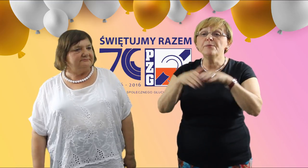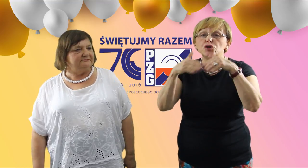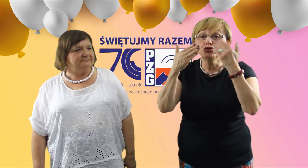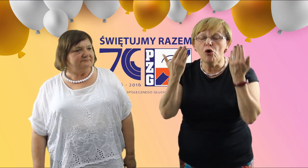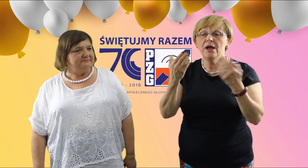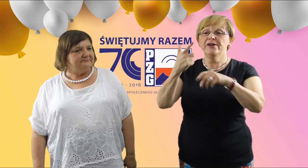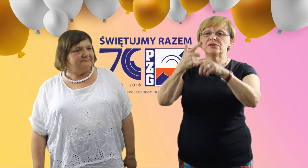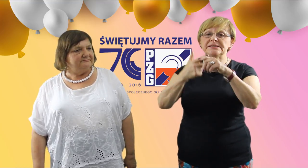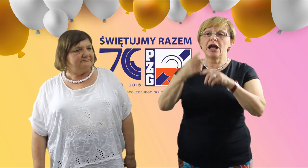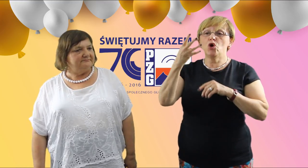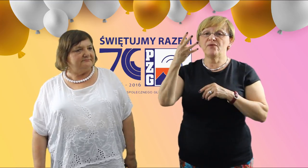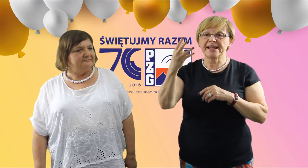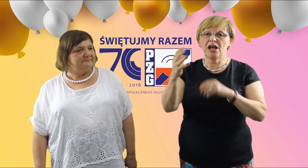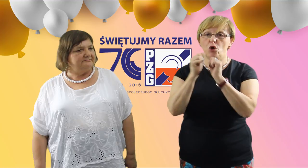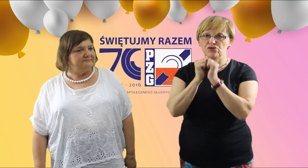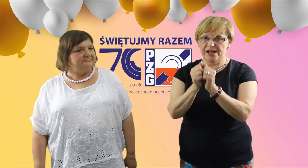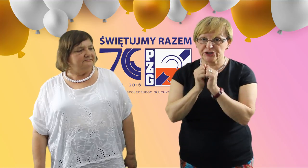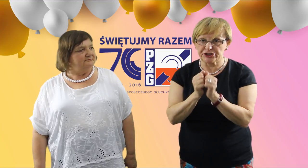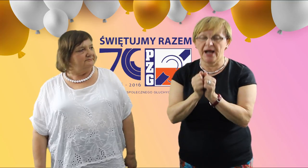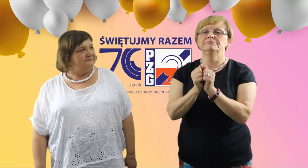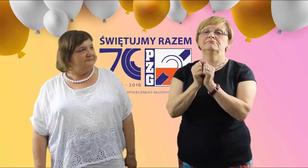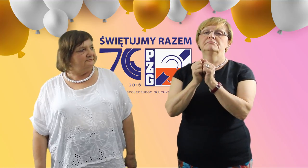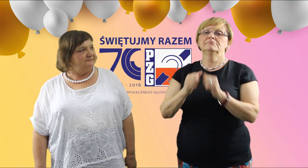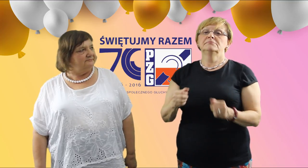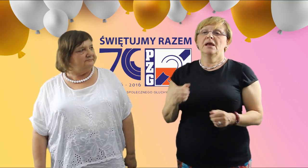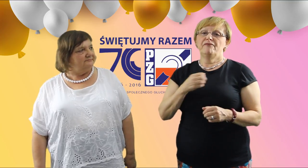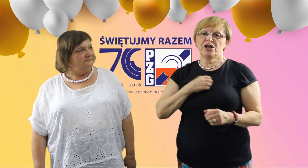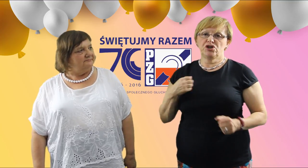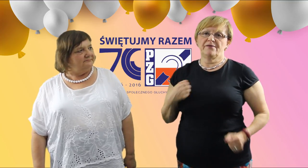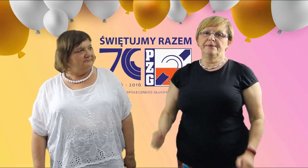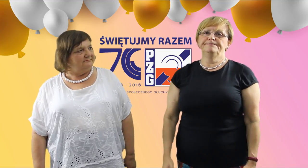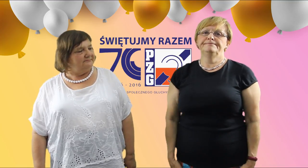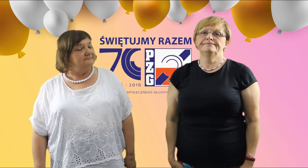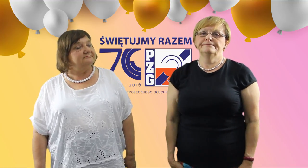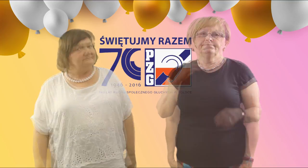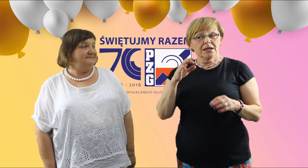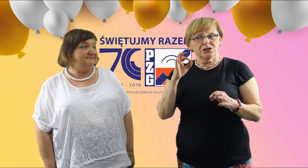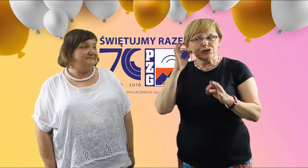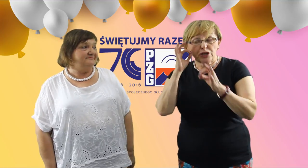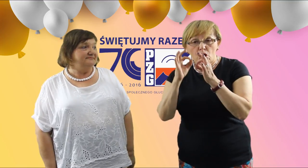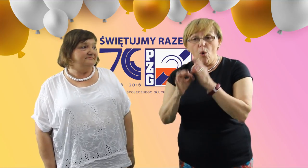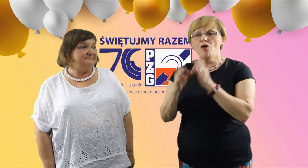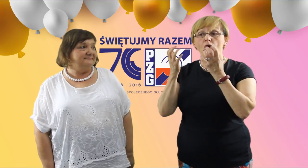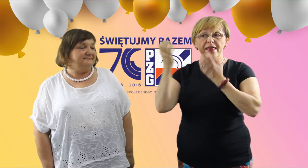dzienniku 24. w Warszawie. Szczegółową